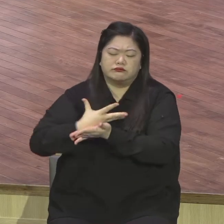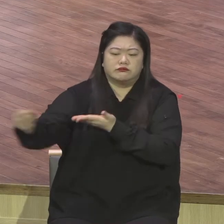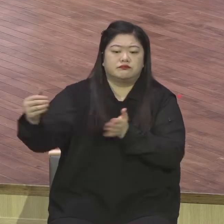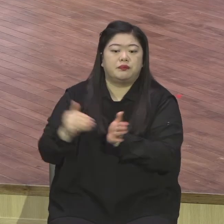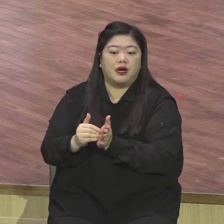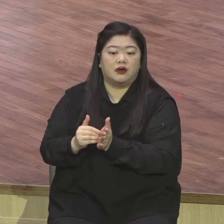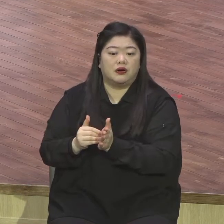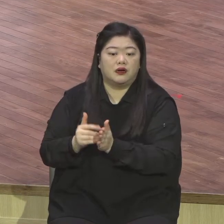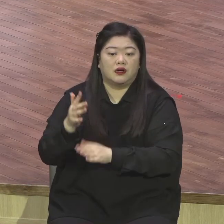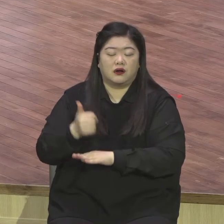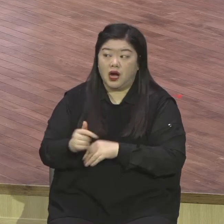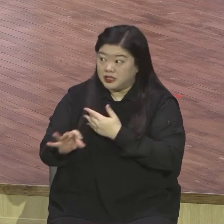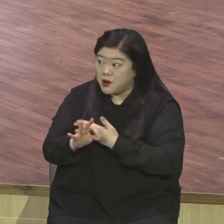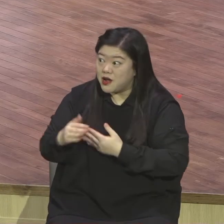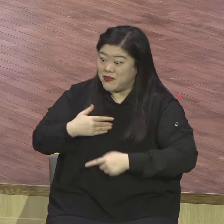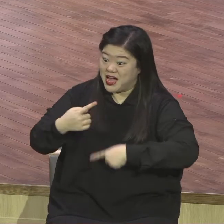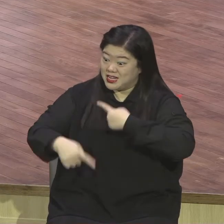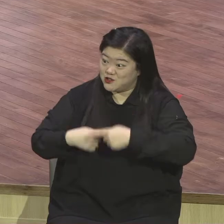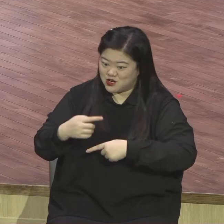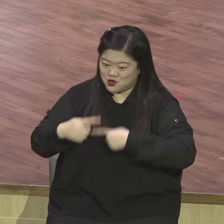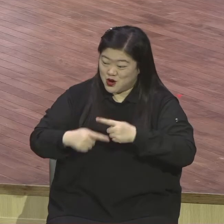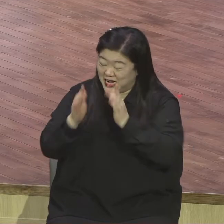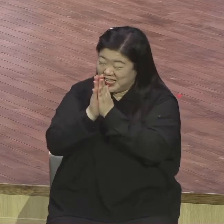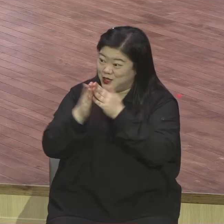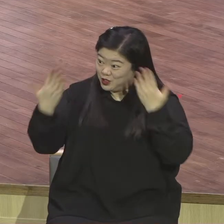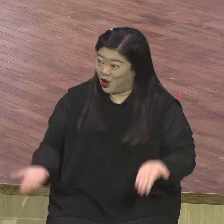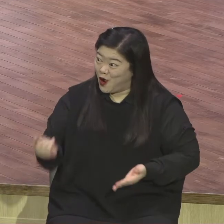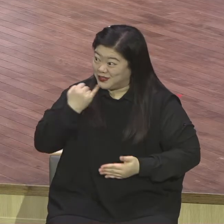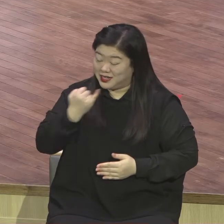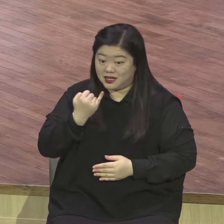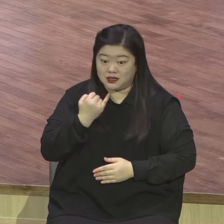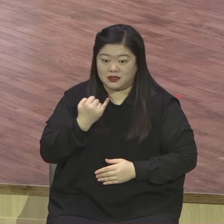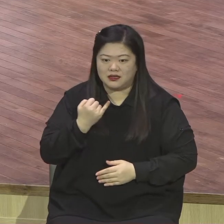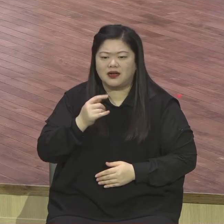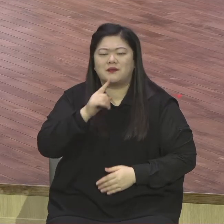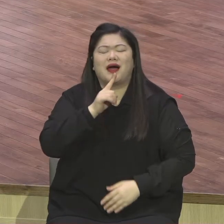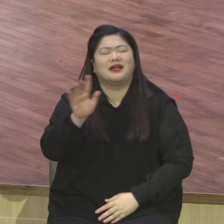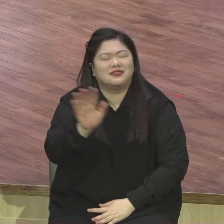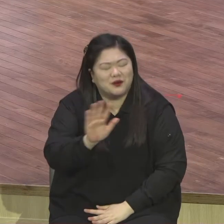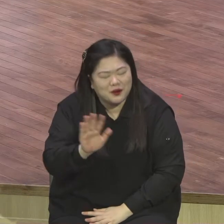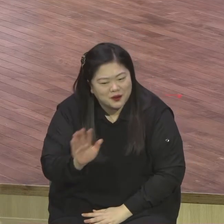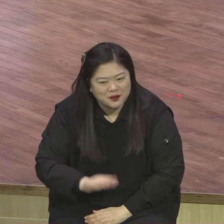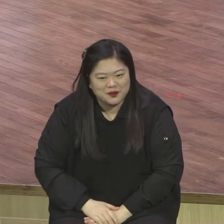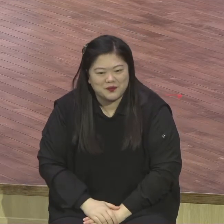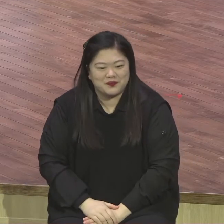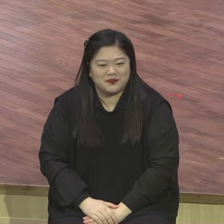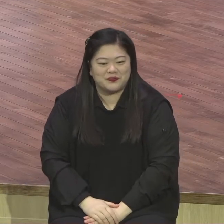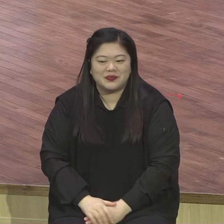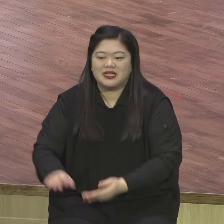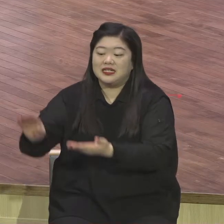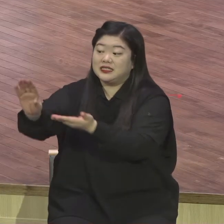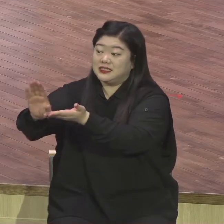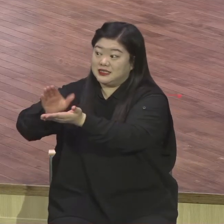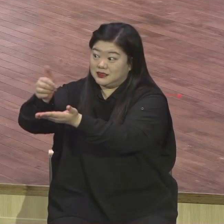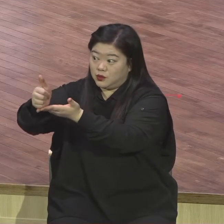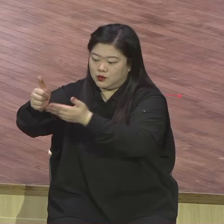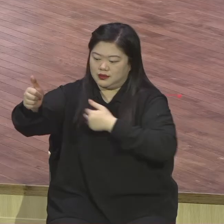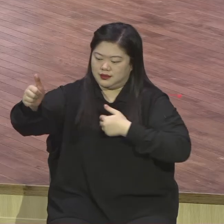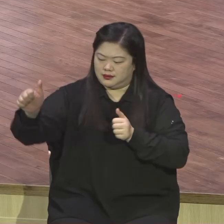그 말입니까? 아이고 기도하시니 잘 됐네 그렇습니까? 그리스도와 내가 한몸이다 늘